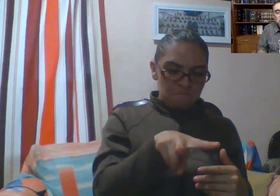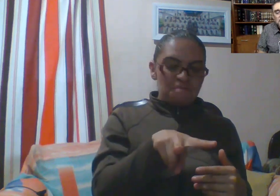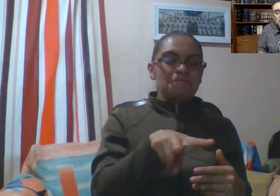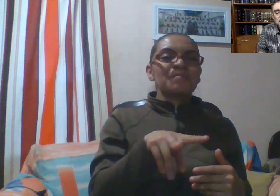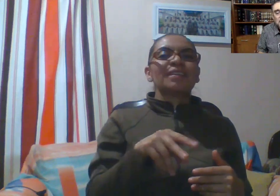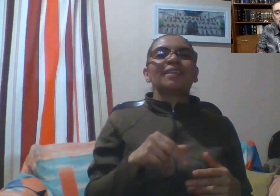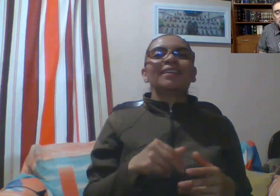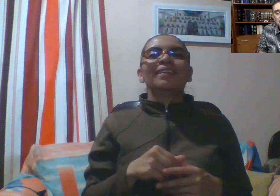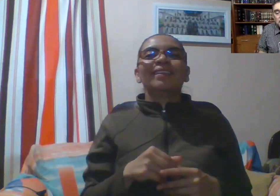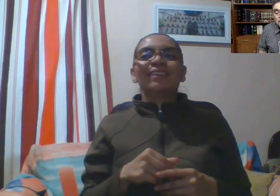casa.